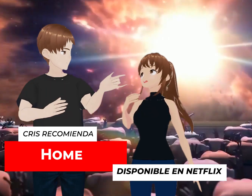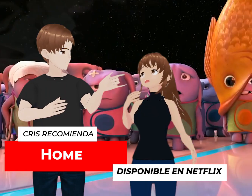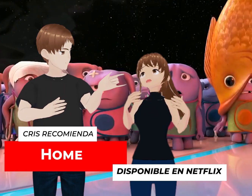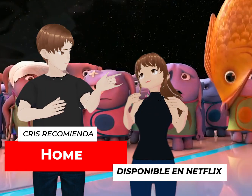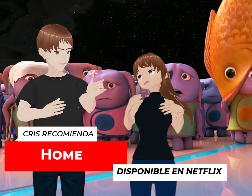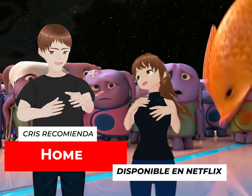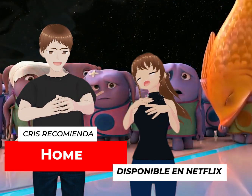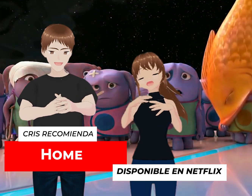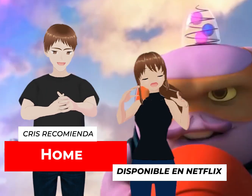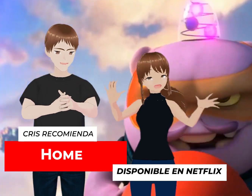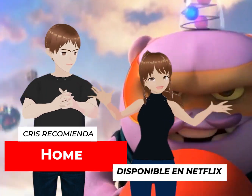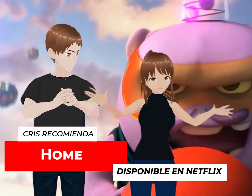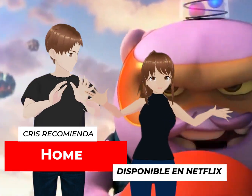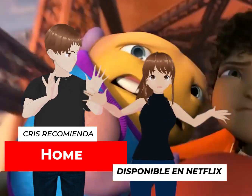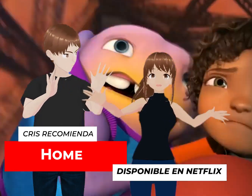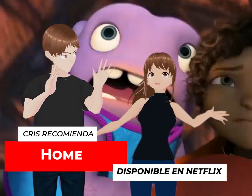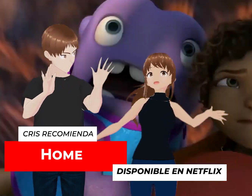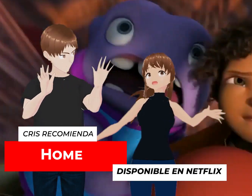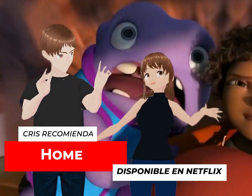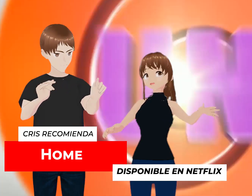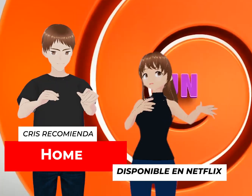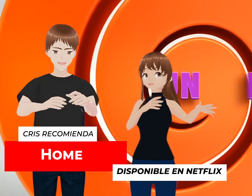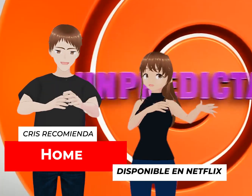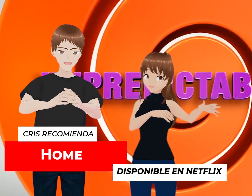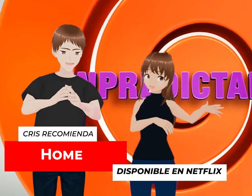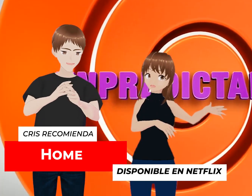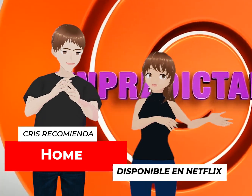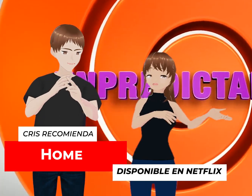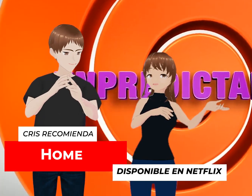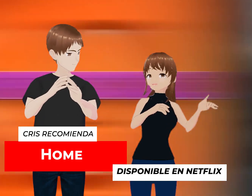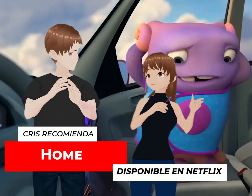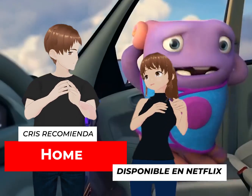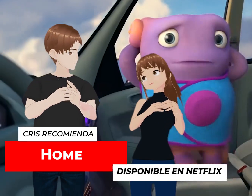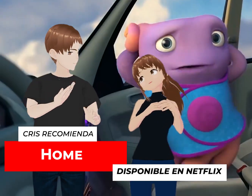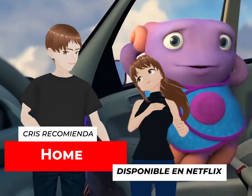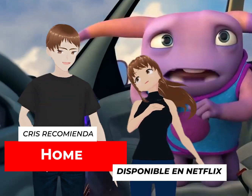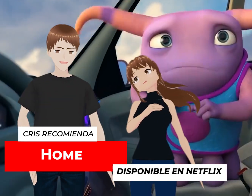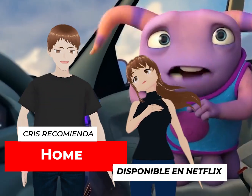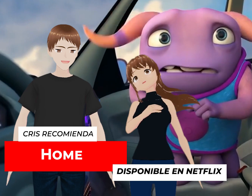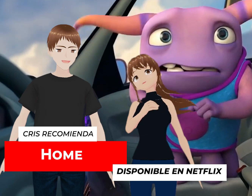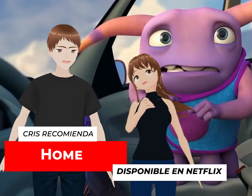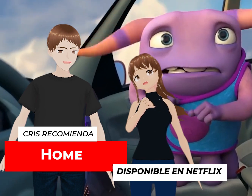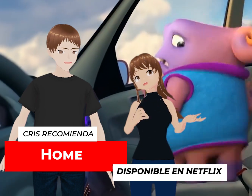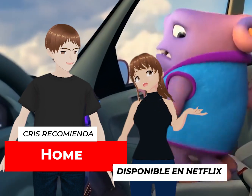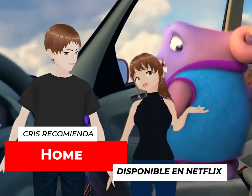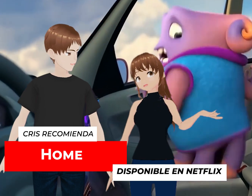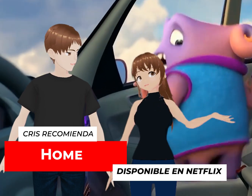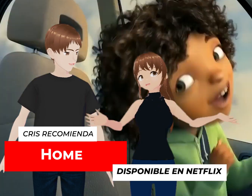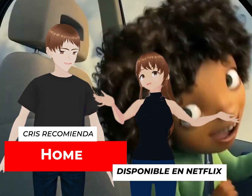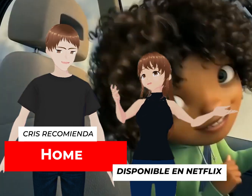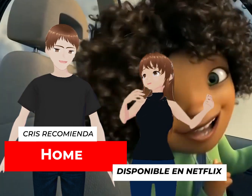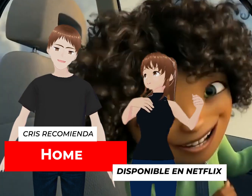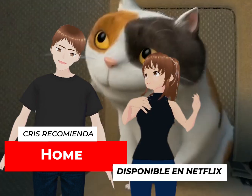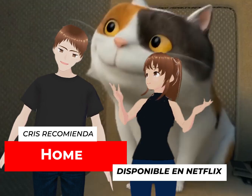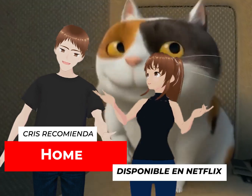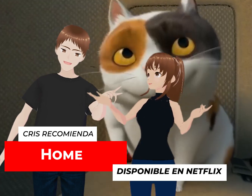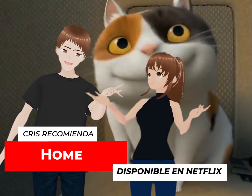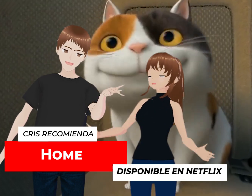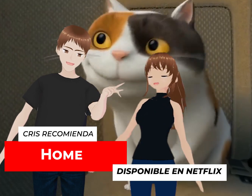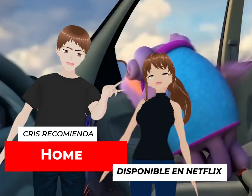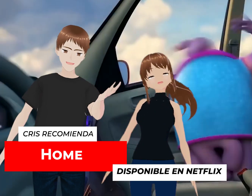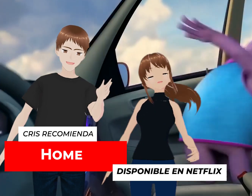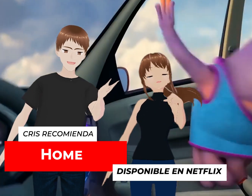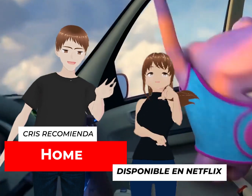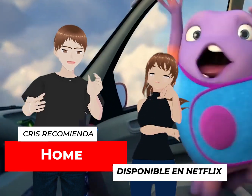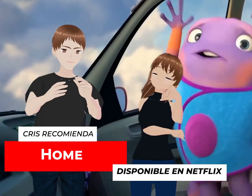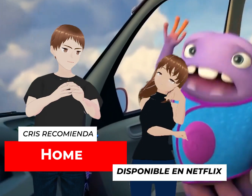alien? Y yo solita, sin alien, bueno, con una perrita, este, un... terrícola. Si te iba a decir una